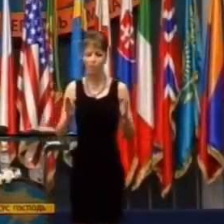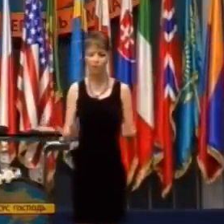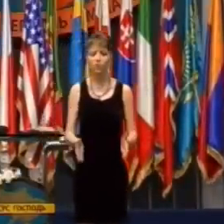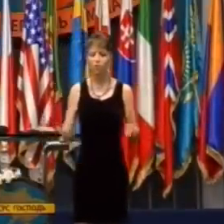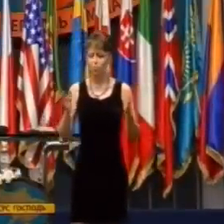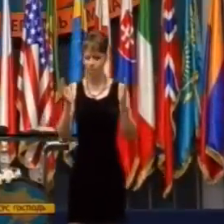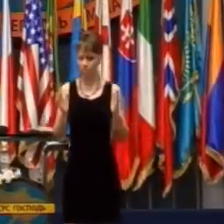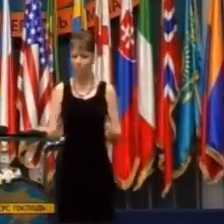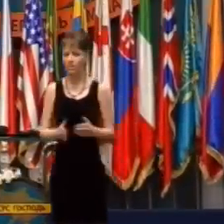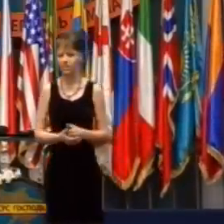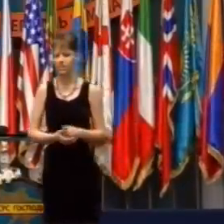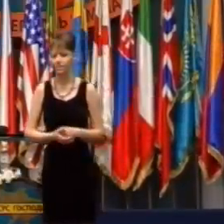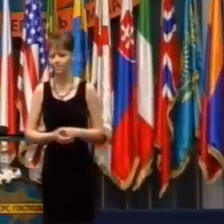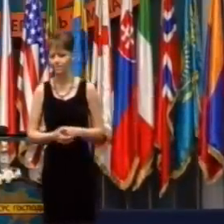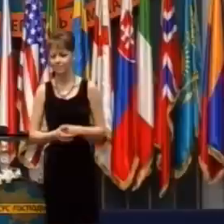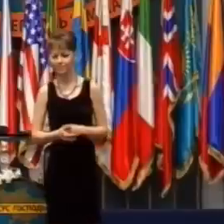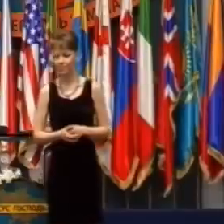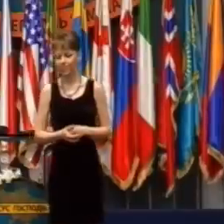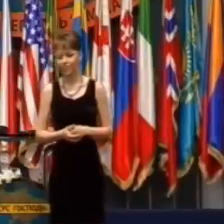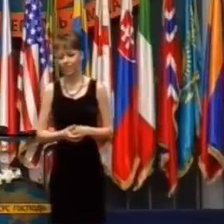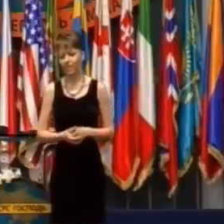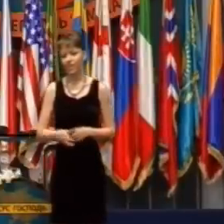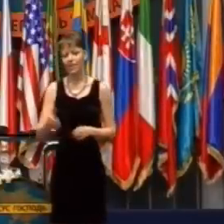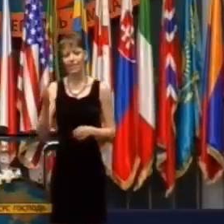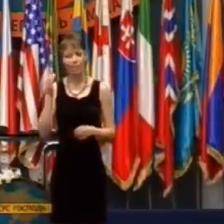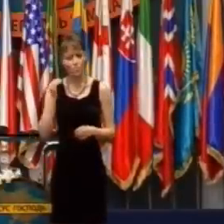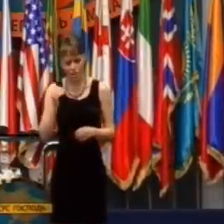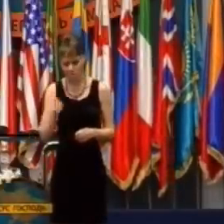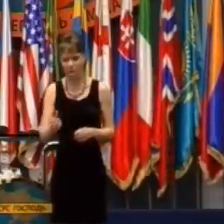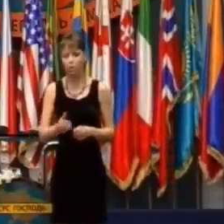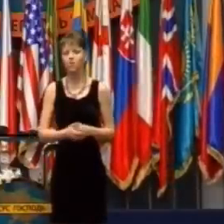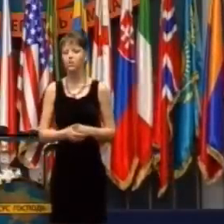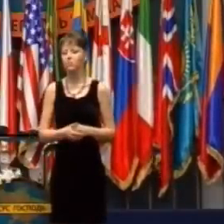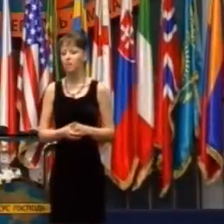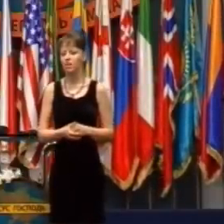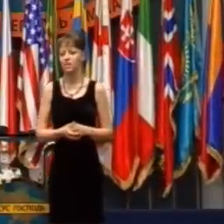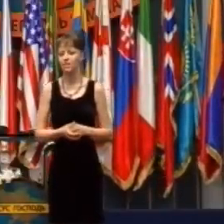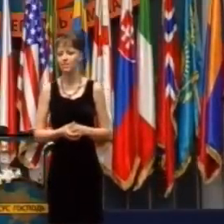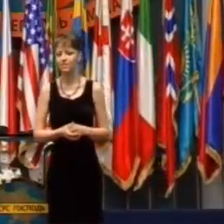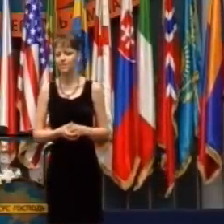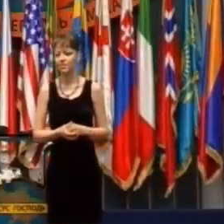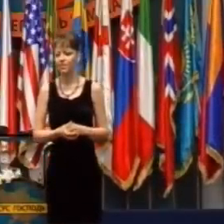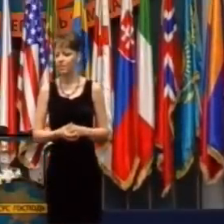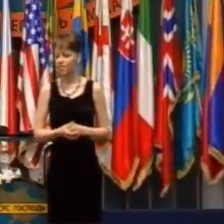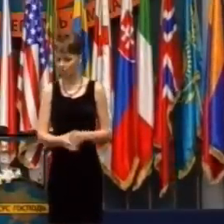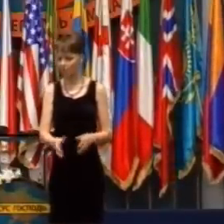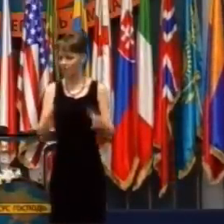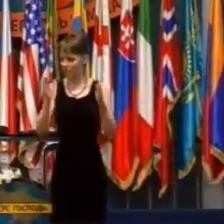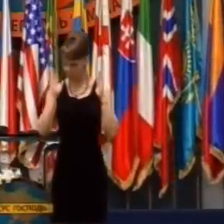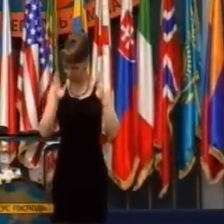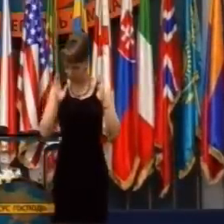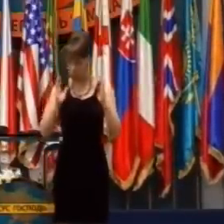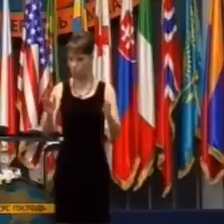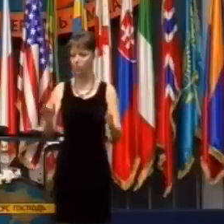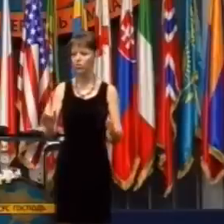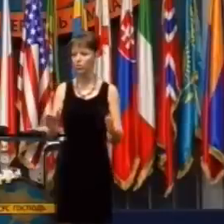Ja rozumiem autorite. Keď porozumieš autorite, tak